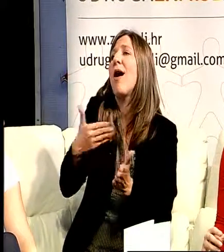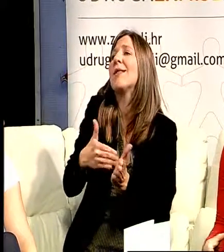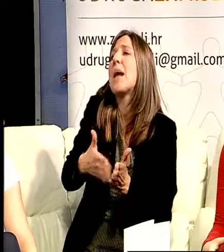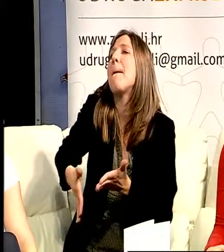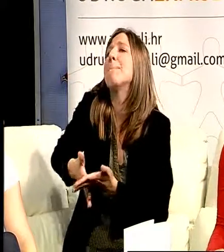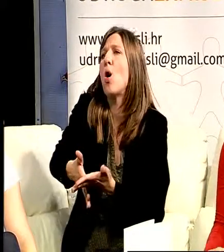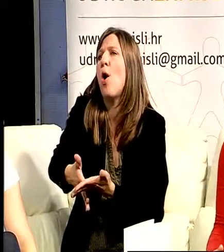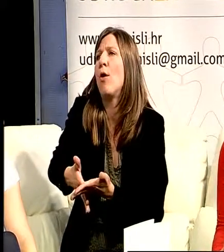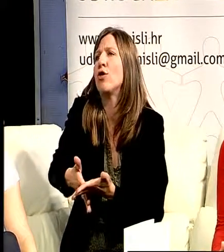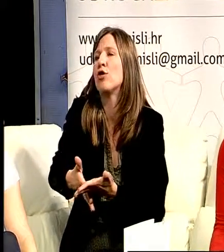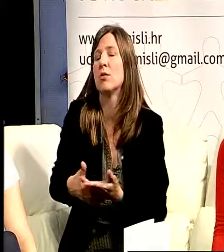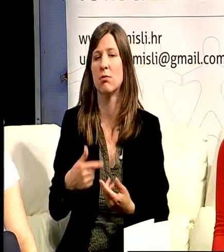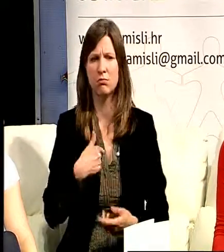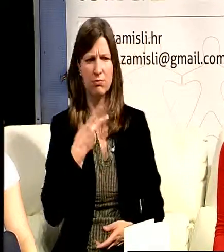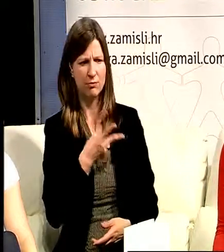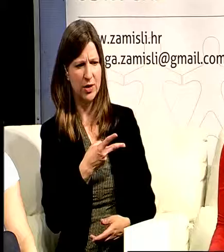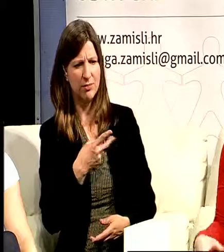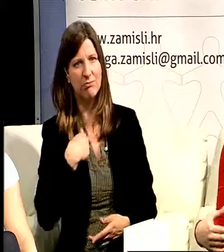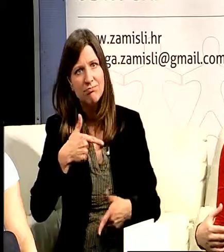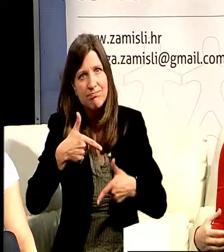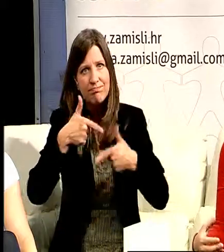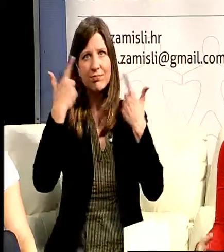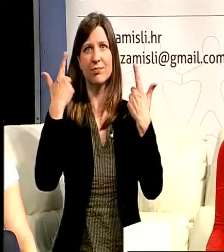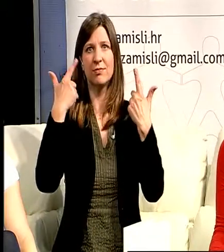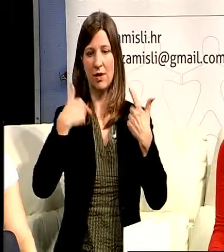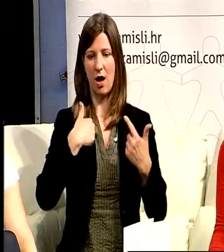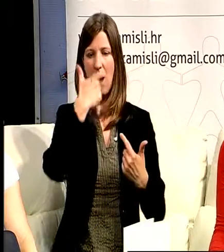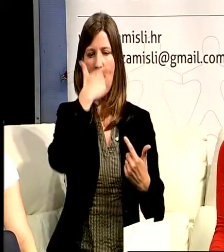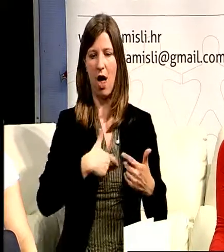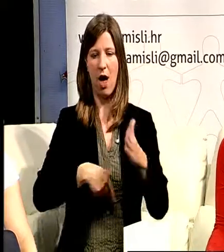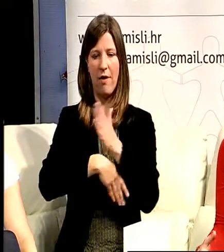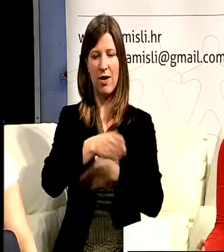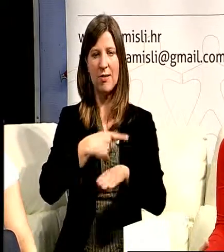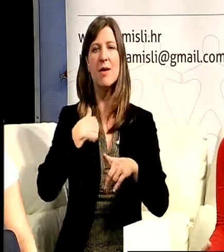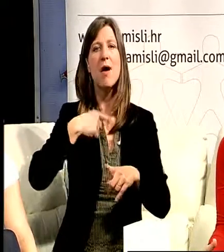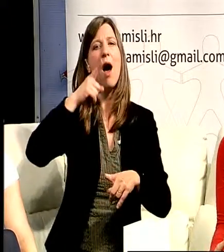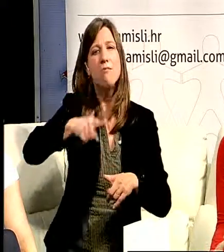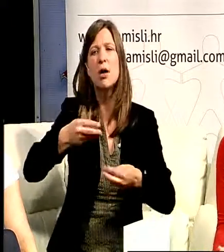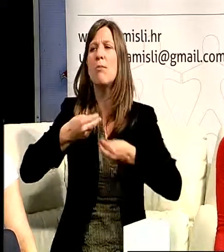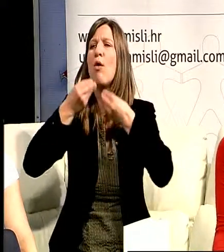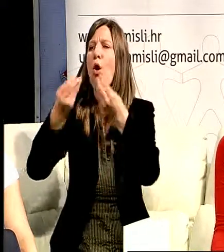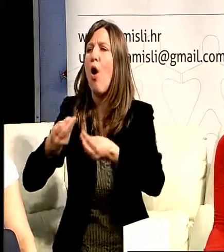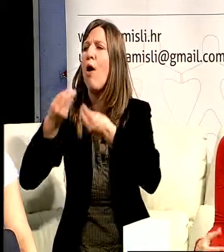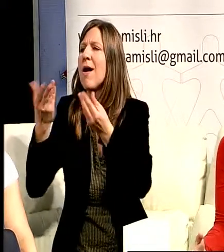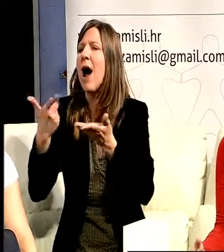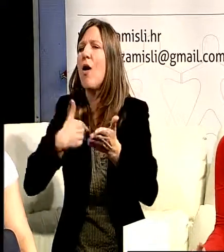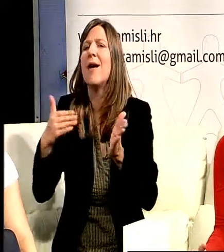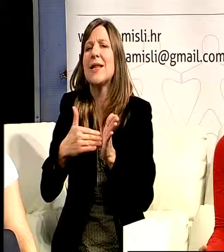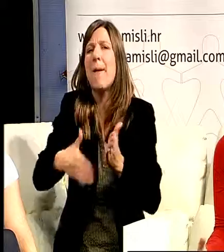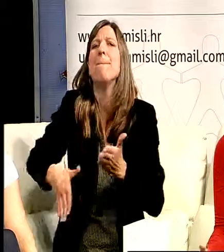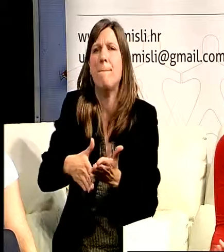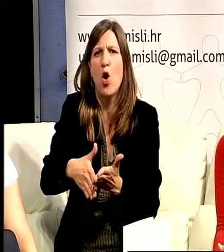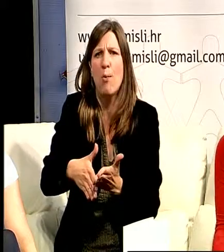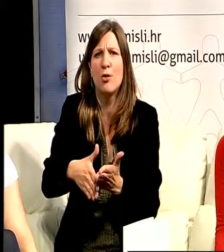je i do nas da kao osoba s invaliditetom da ukažemo na svoju potrebu i da ne očekujemo da će sad ljudi na neki